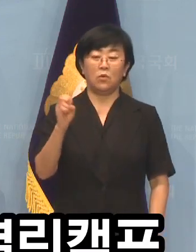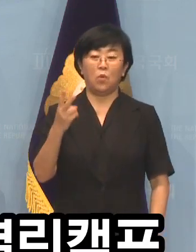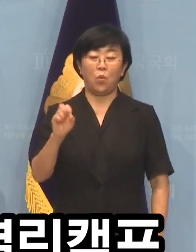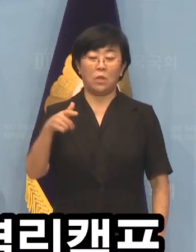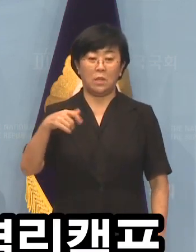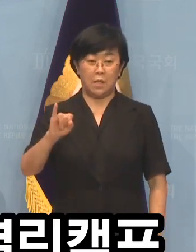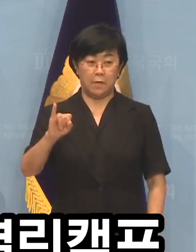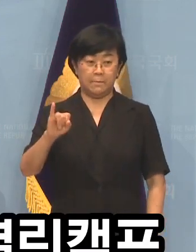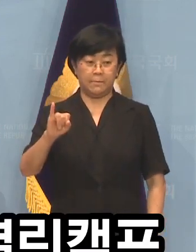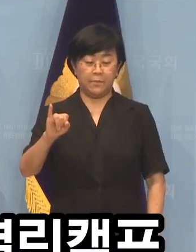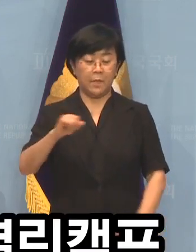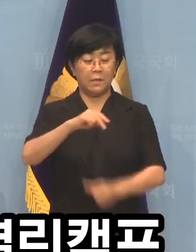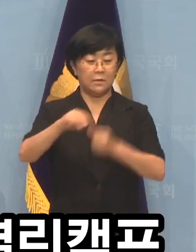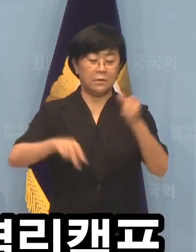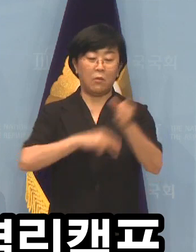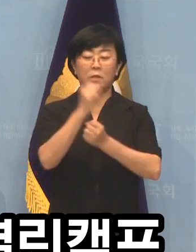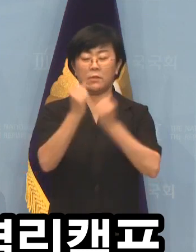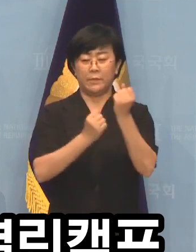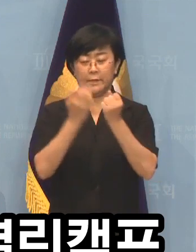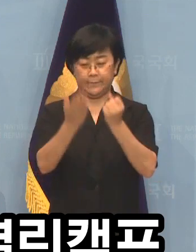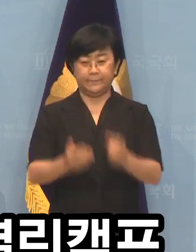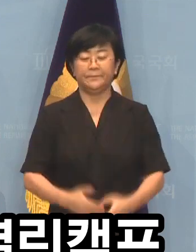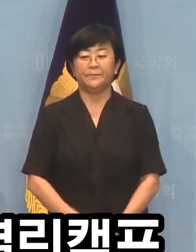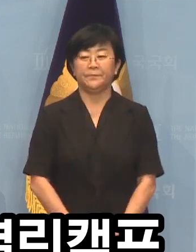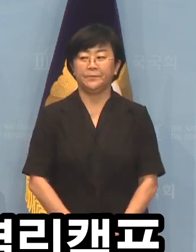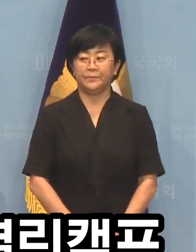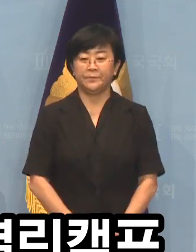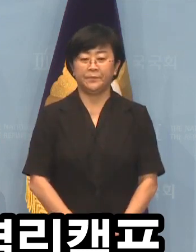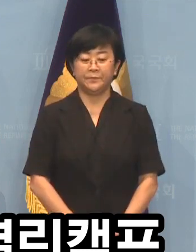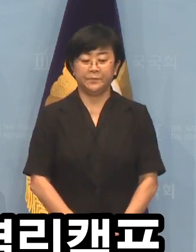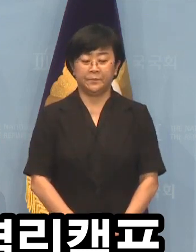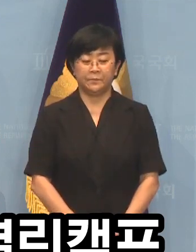열린캠프 브리핑을 시작하겠습니다.